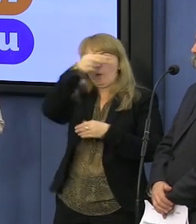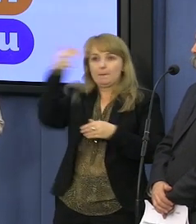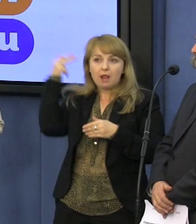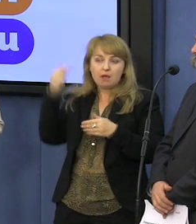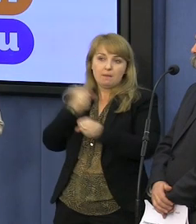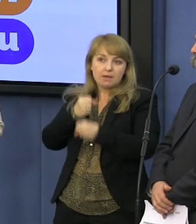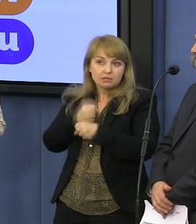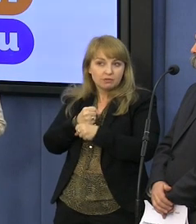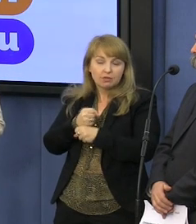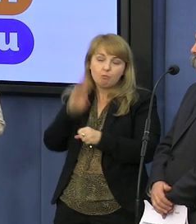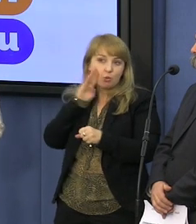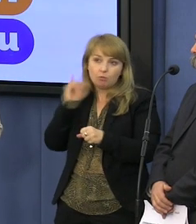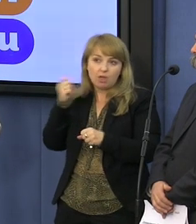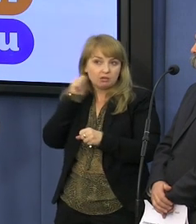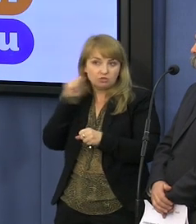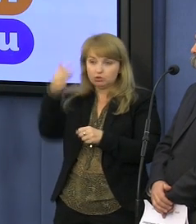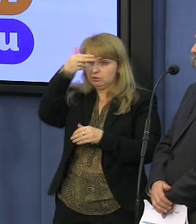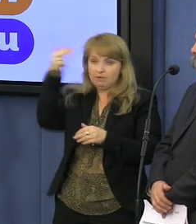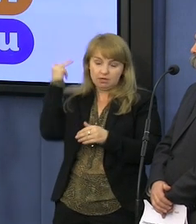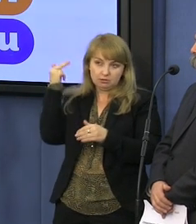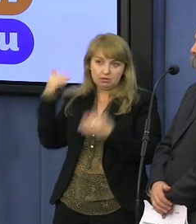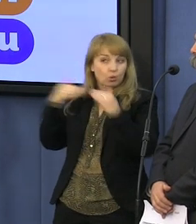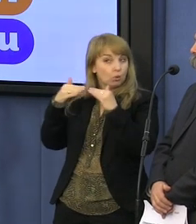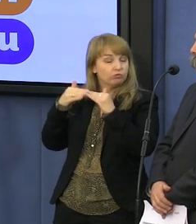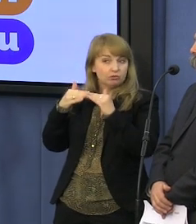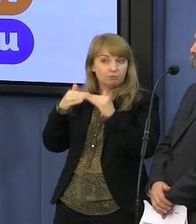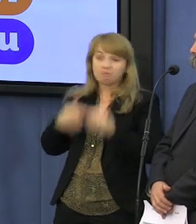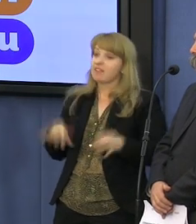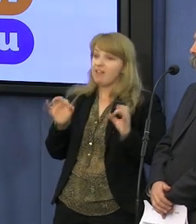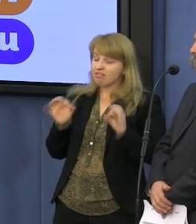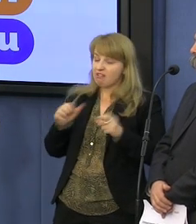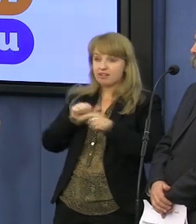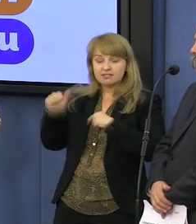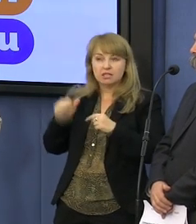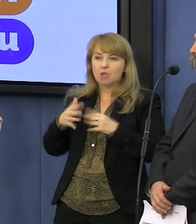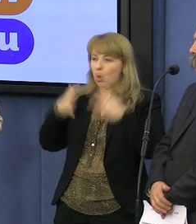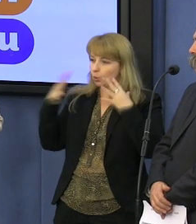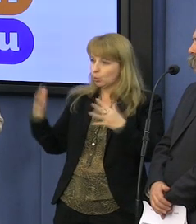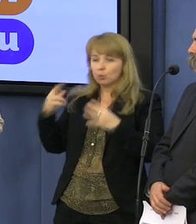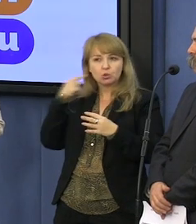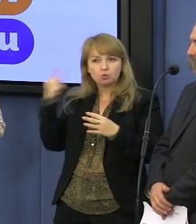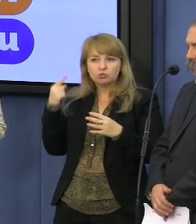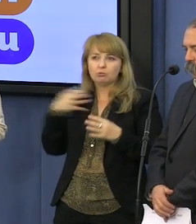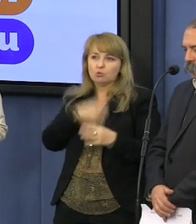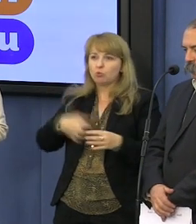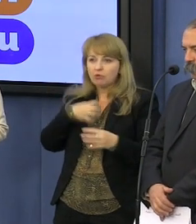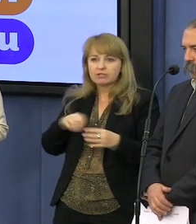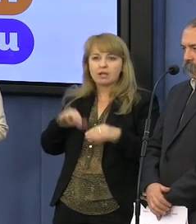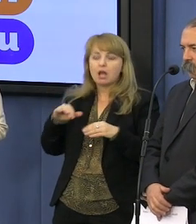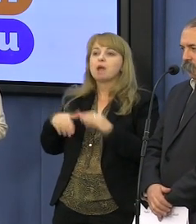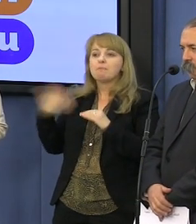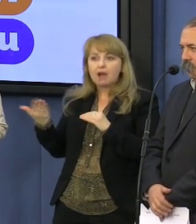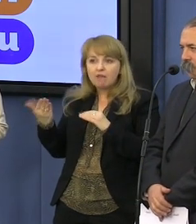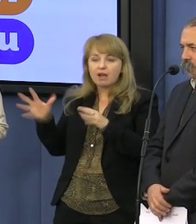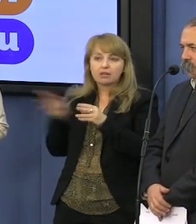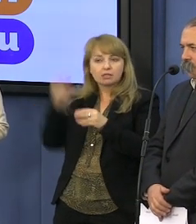pielęgniarkami. I w tym momencie, kiedy mamy ogromną nagonkę środowisk prawicowych związanych z